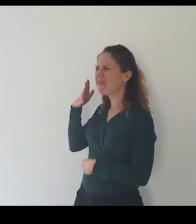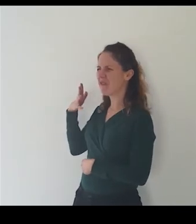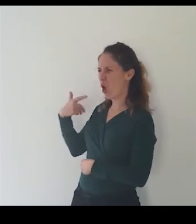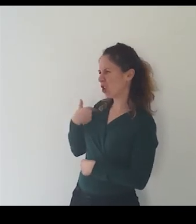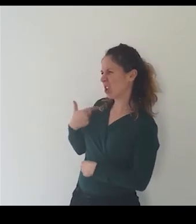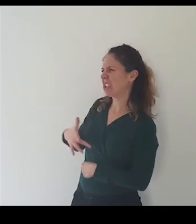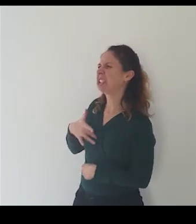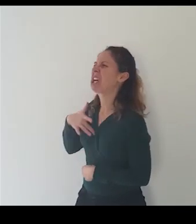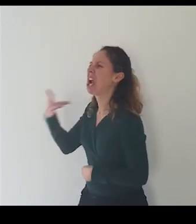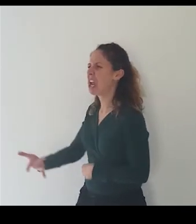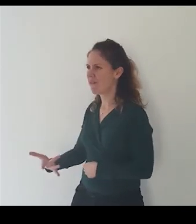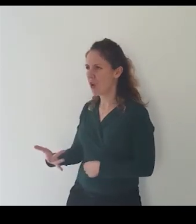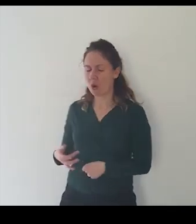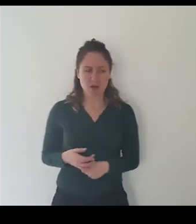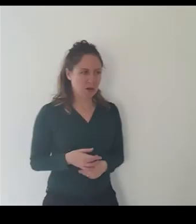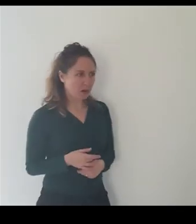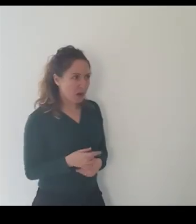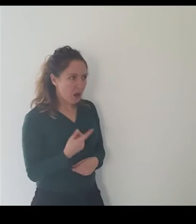sono solo un ragno un po peloso